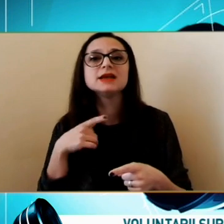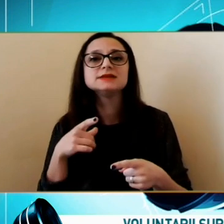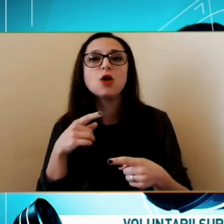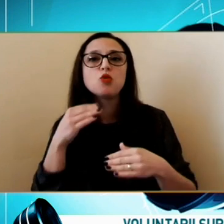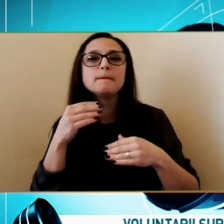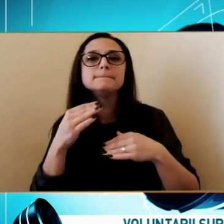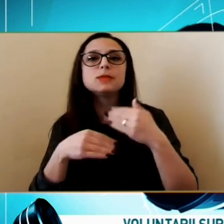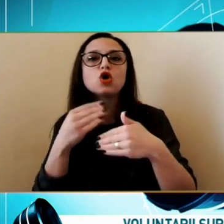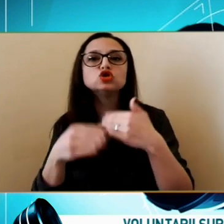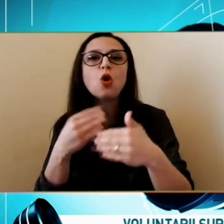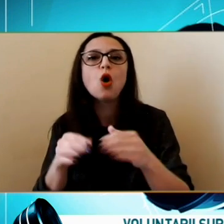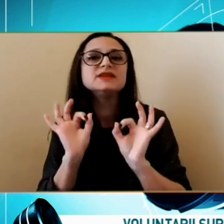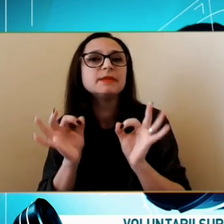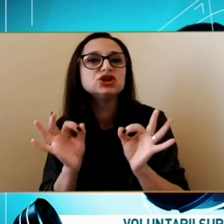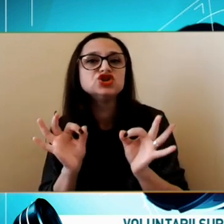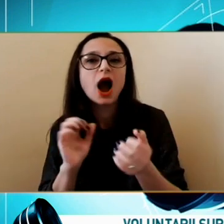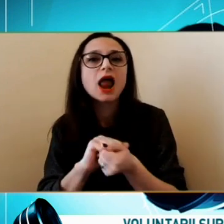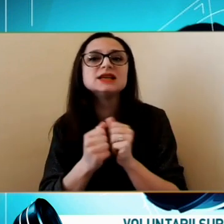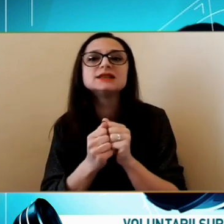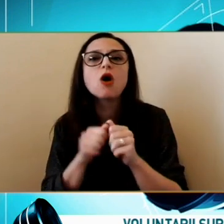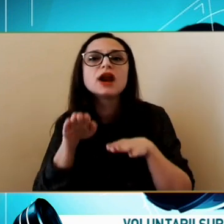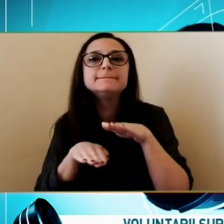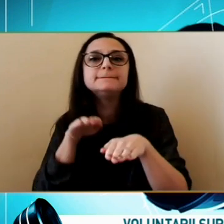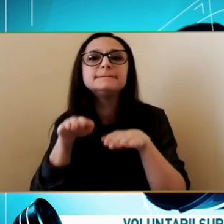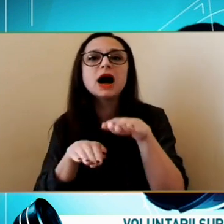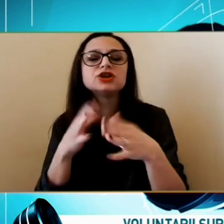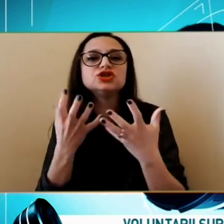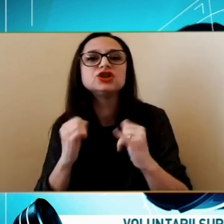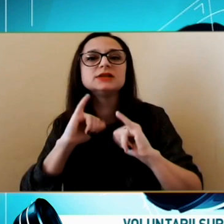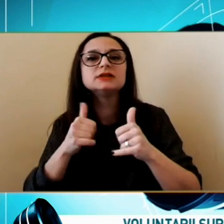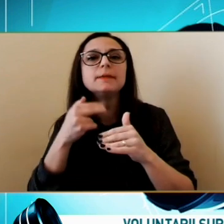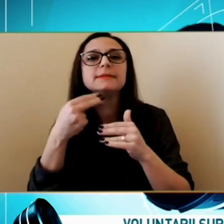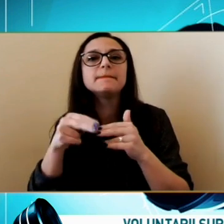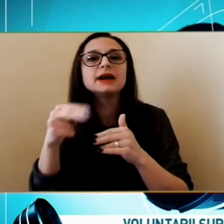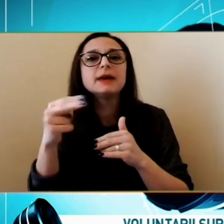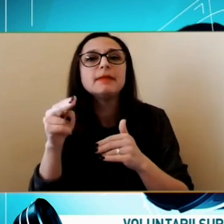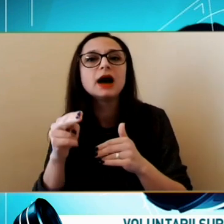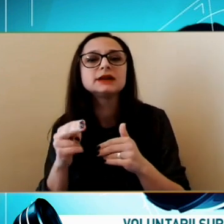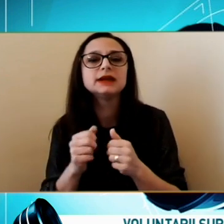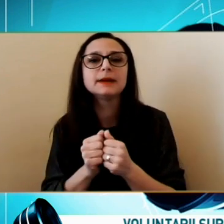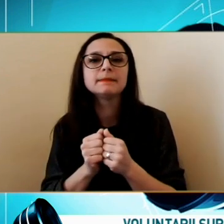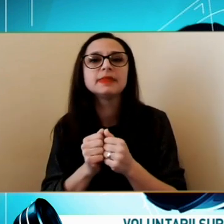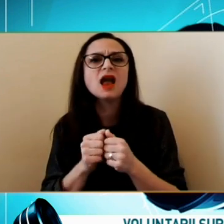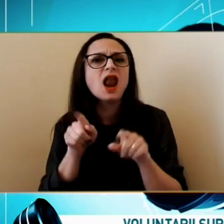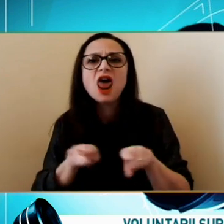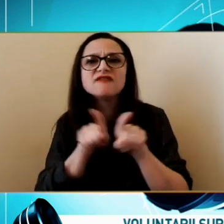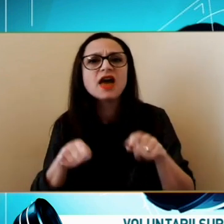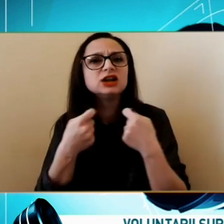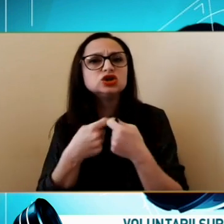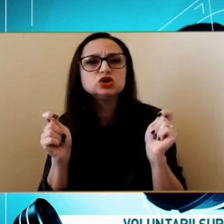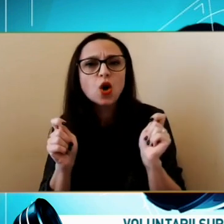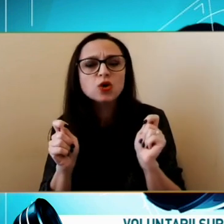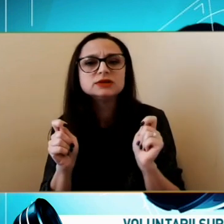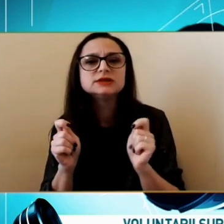aparte Sau cum procedați Ce se întâmplă Pe mai departe Sau este absolut Identic cu Oricare